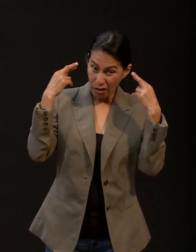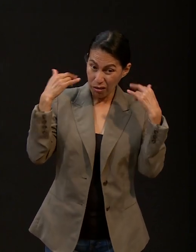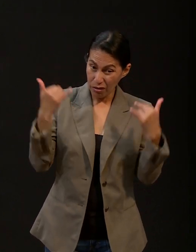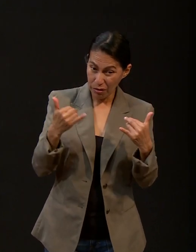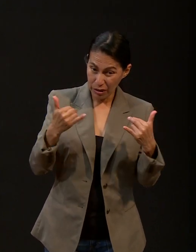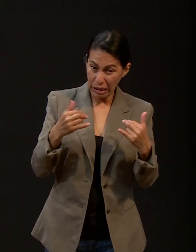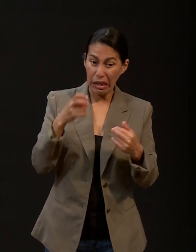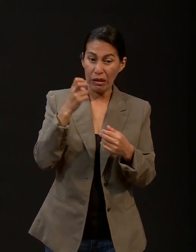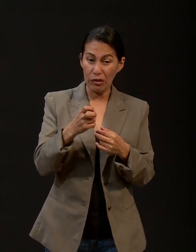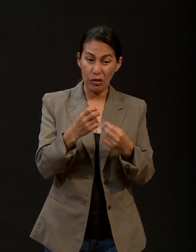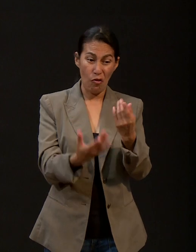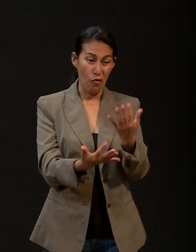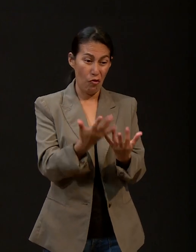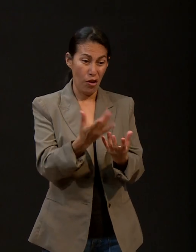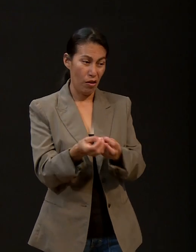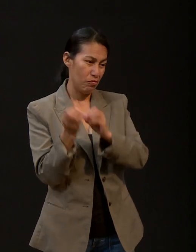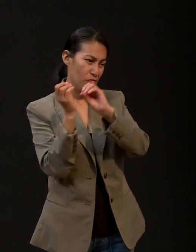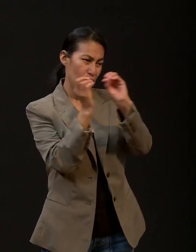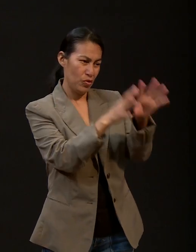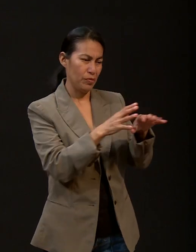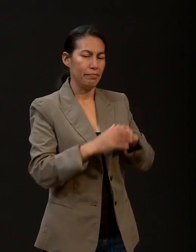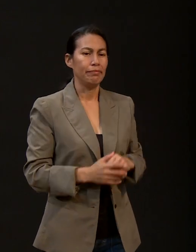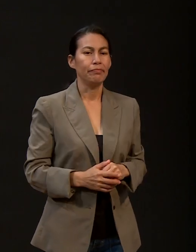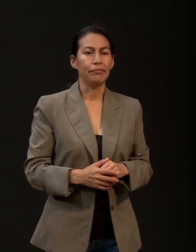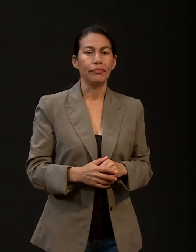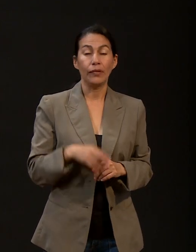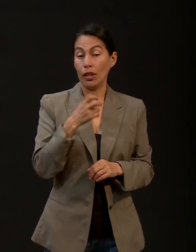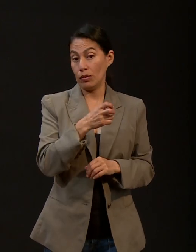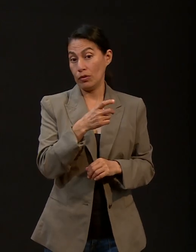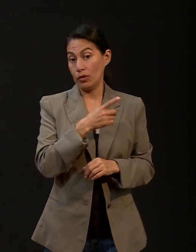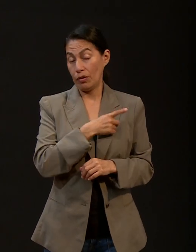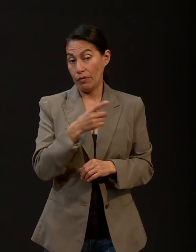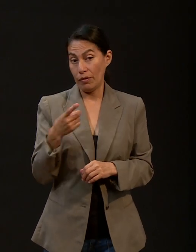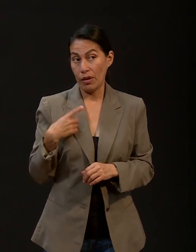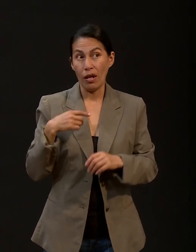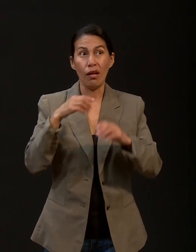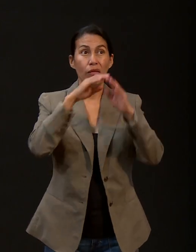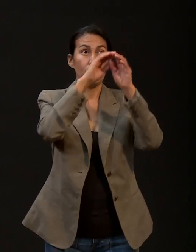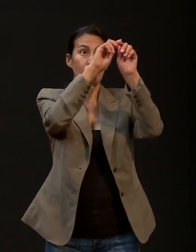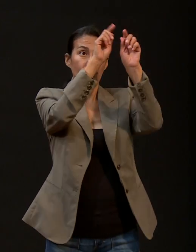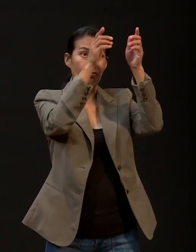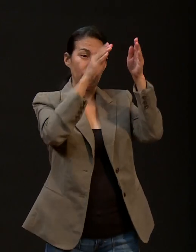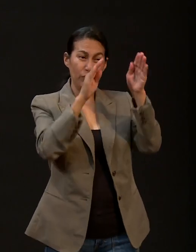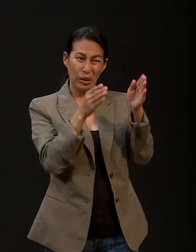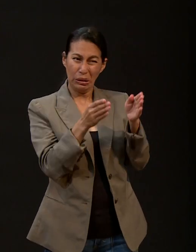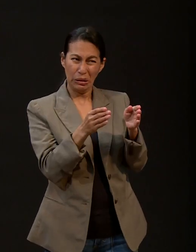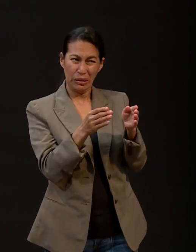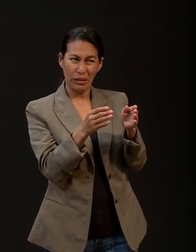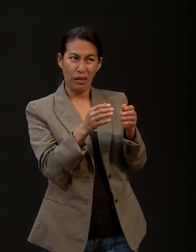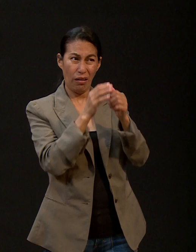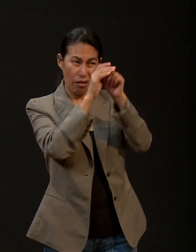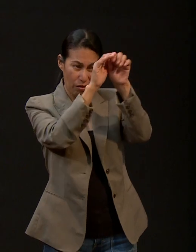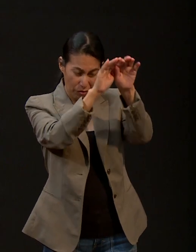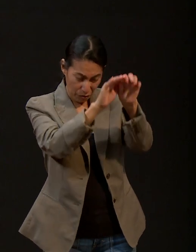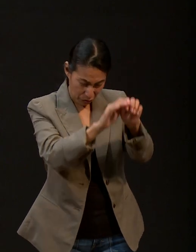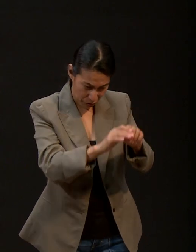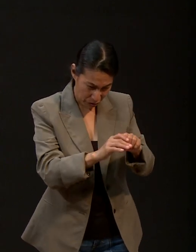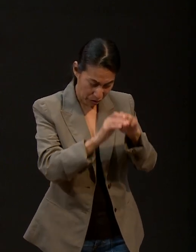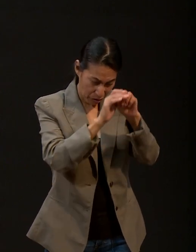que era la cuestión de que adoraran a una estatua. Entonces, ellos dijeron, sepa,